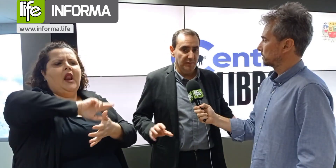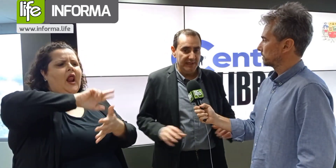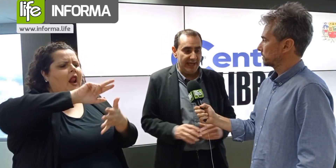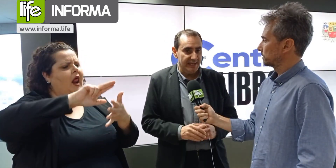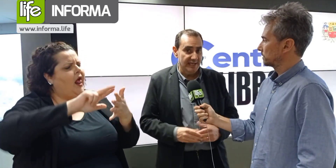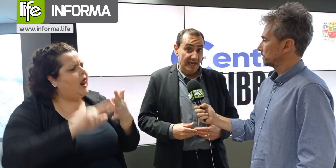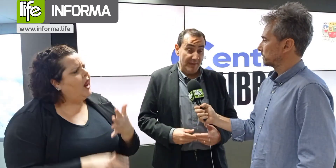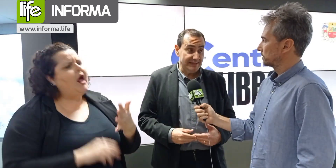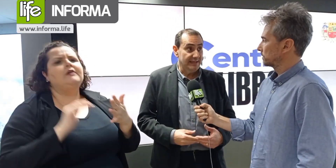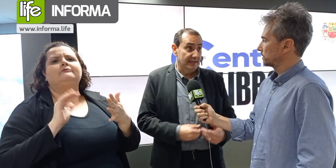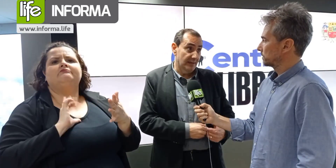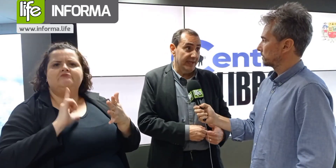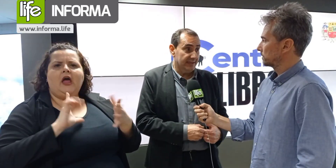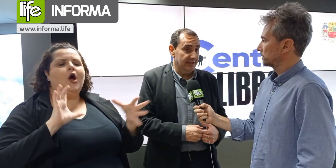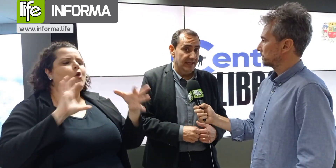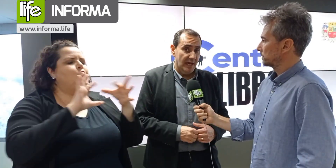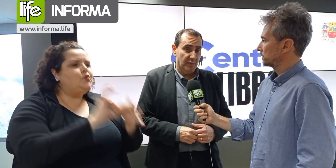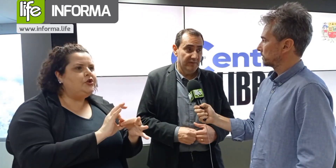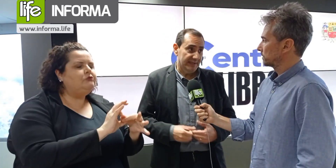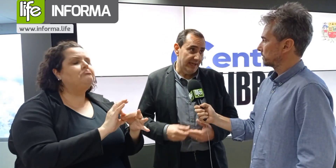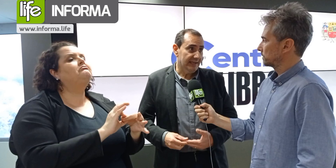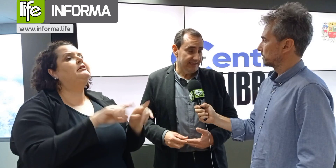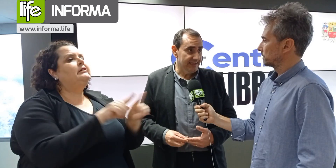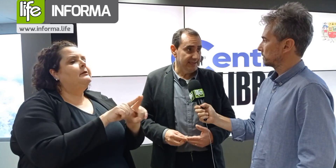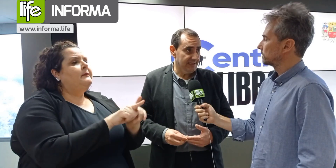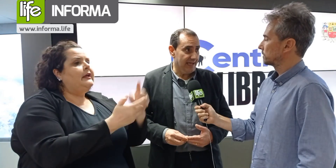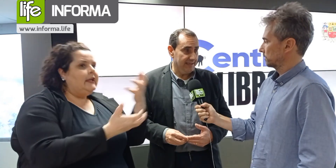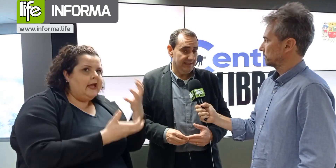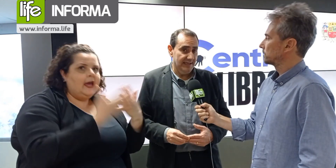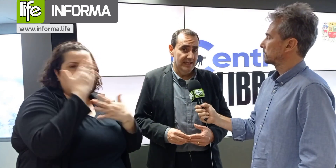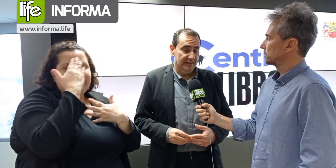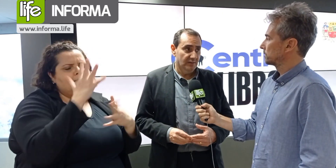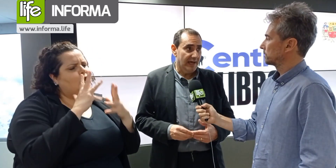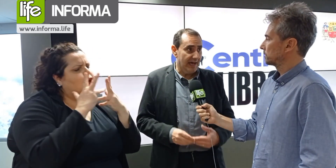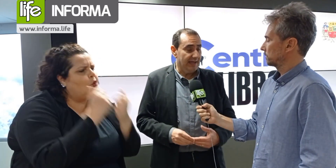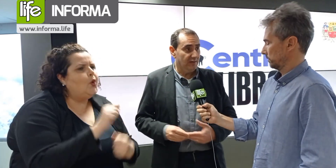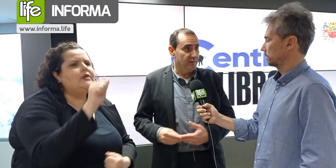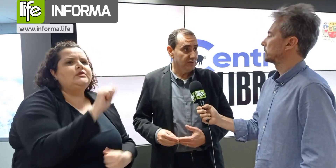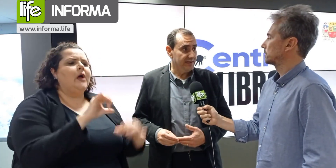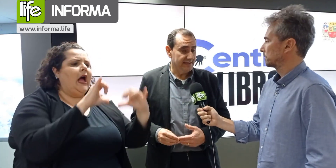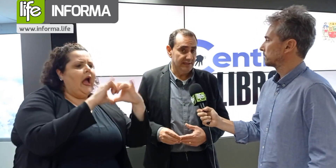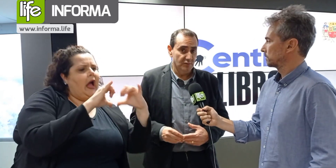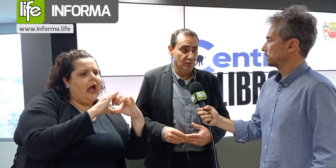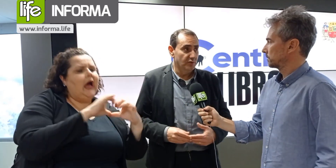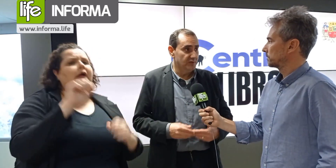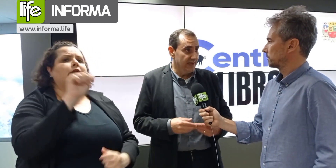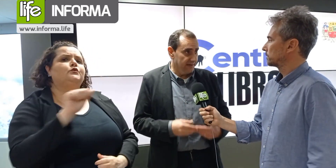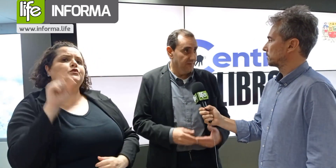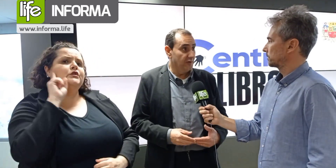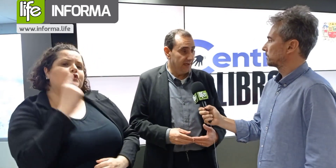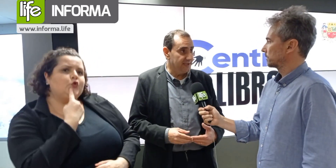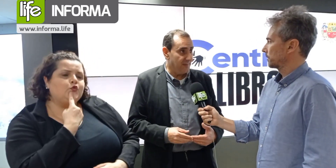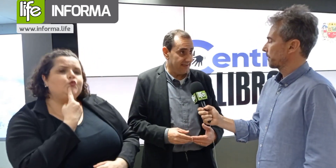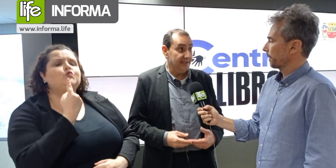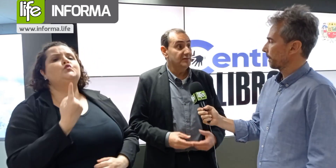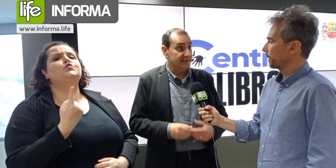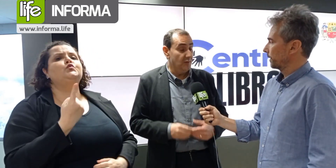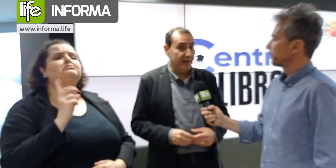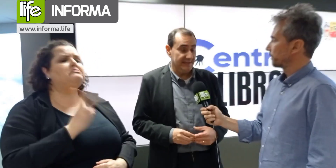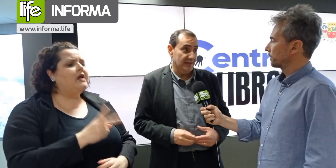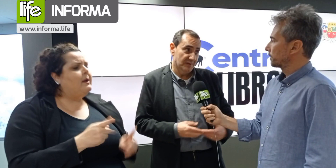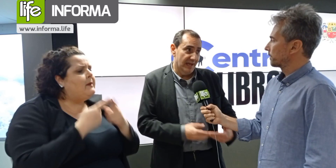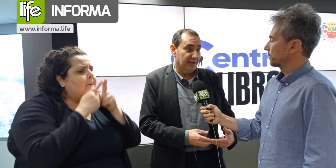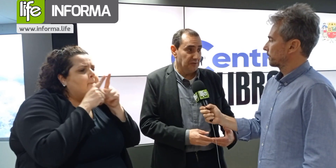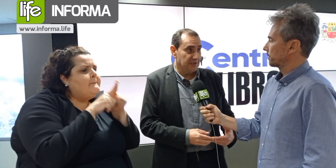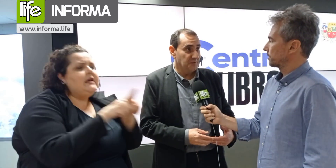Secretarias de mobilidade, mas também aqui aproveitar e agradecer as entidades, Tanto a ADA, como a Associação dos Surdos, que foram grandes parceiros,